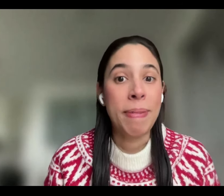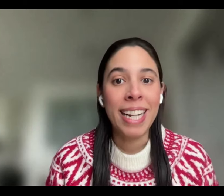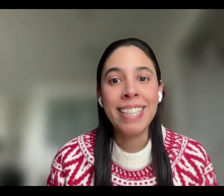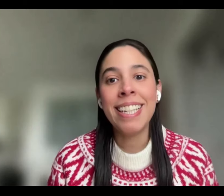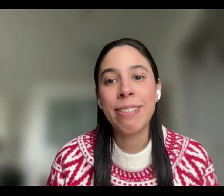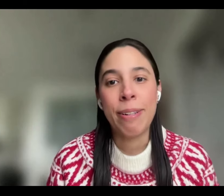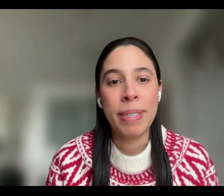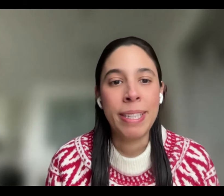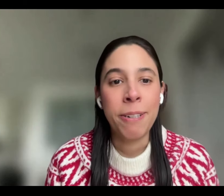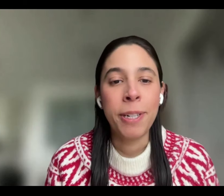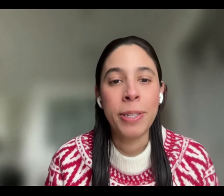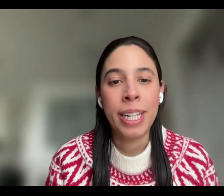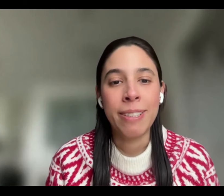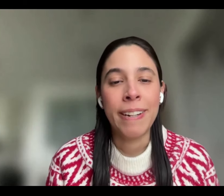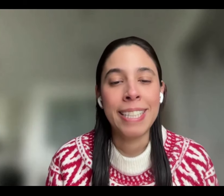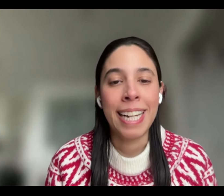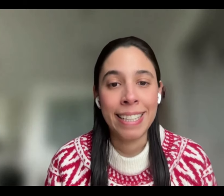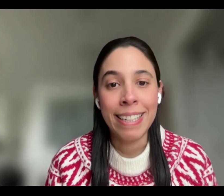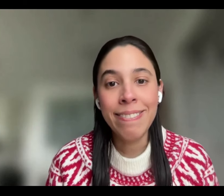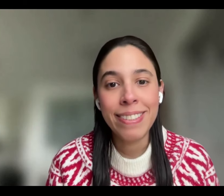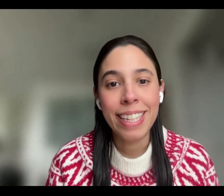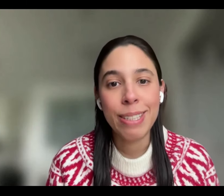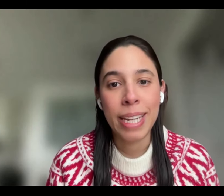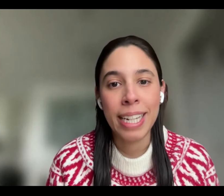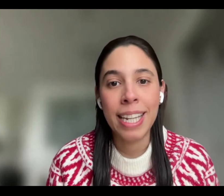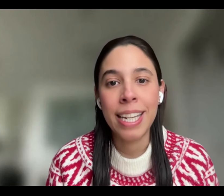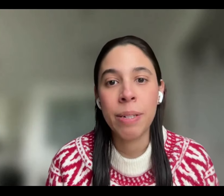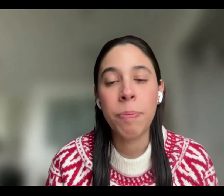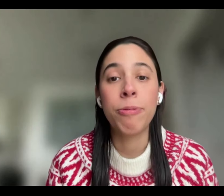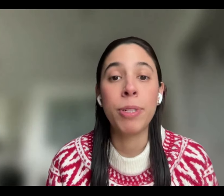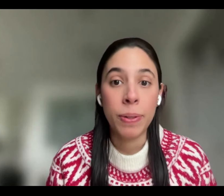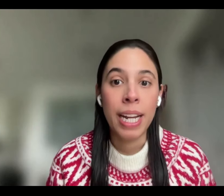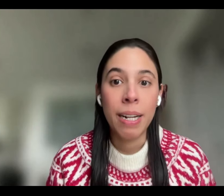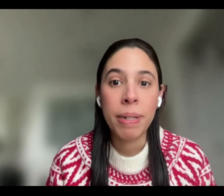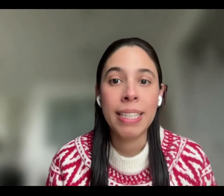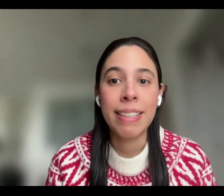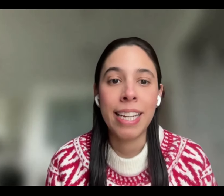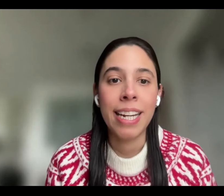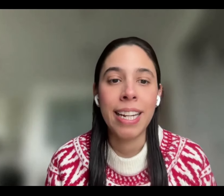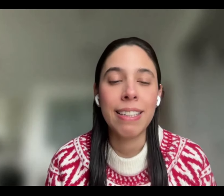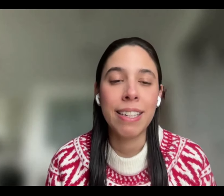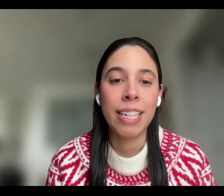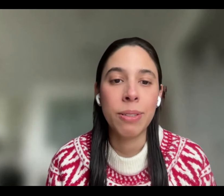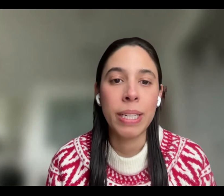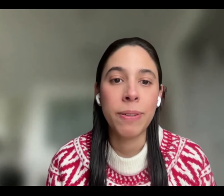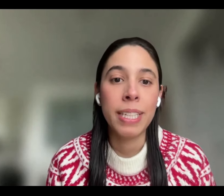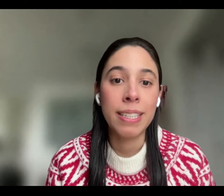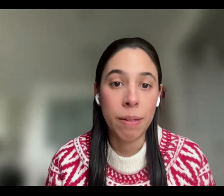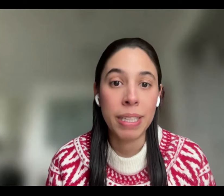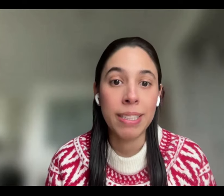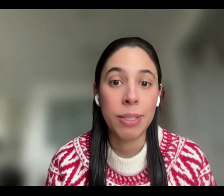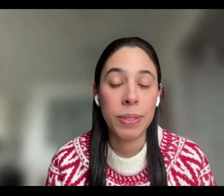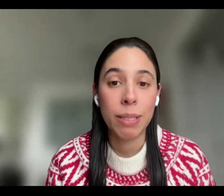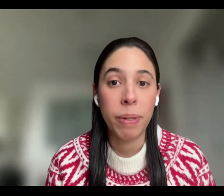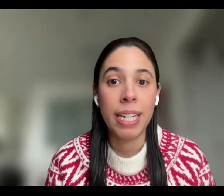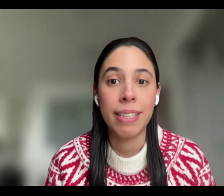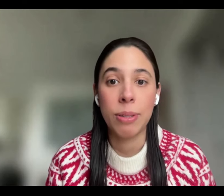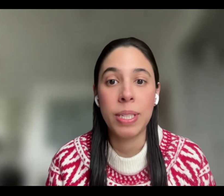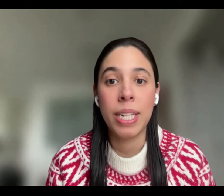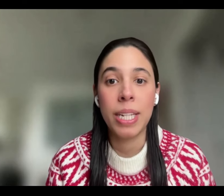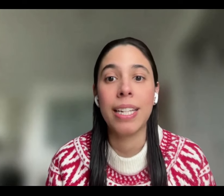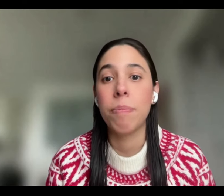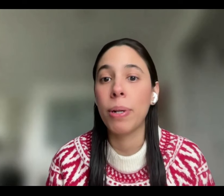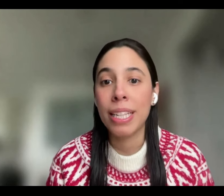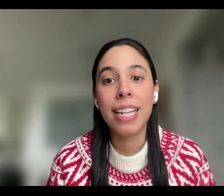Soy inmigrante, actualmente vivo en Oakland, Nueva Zelanda. Estoy aquí como profesora de la maestría de las asignaturas sobre sistematización de